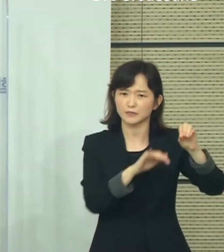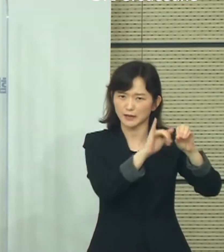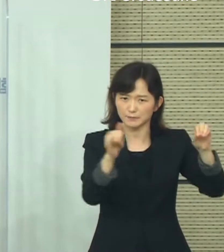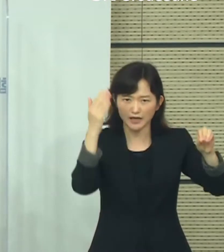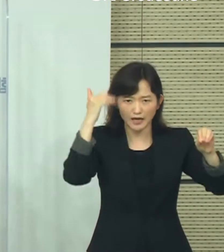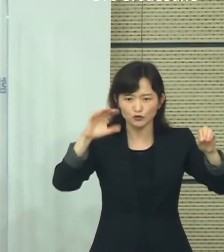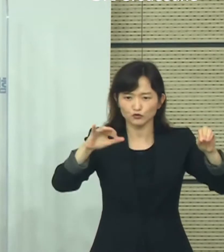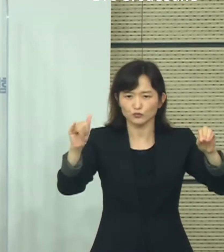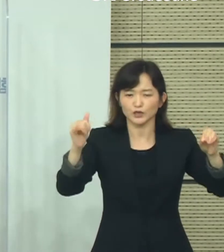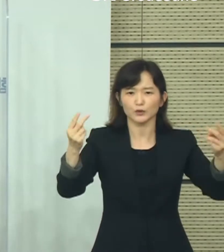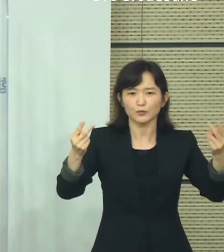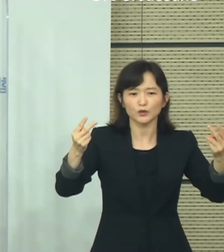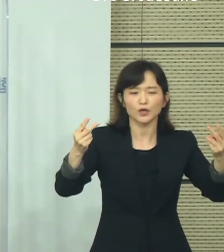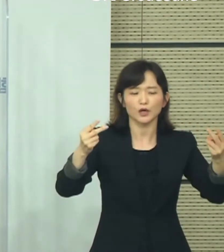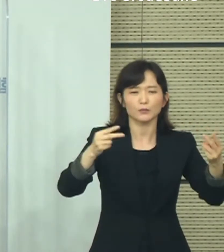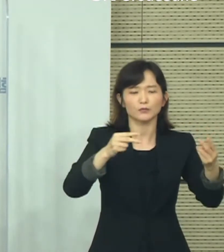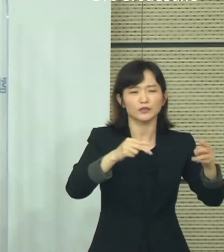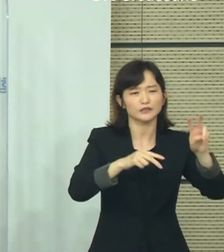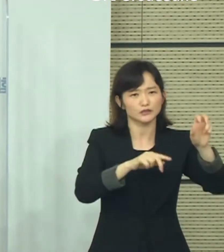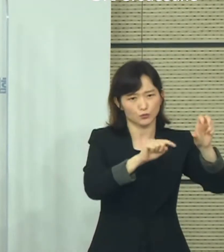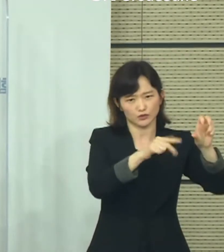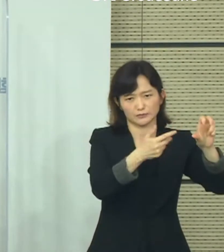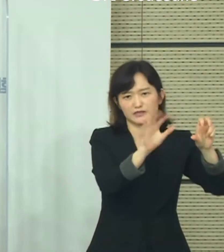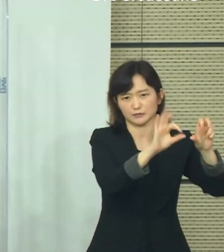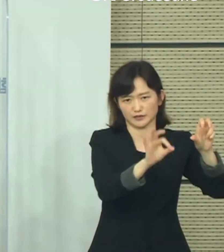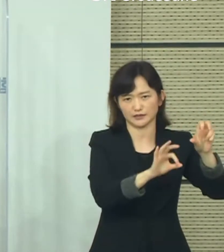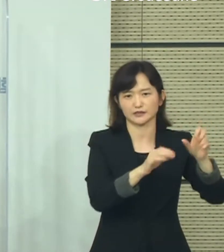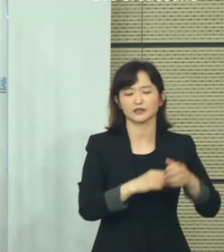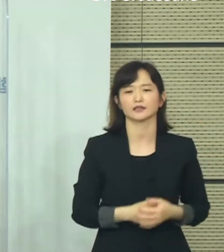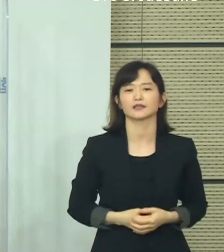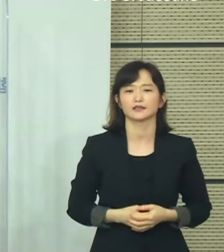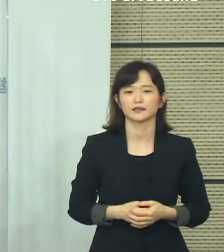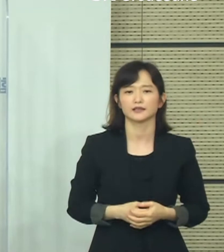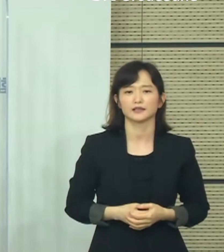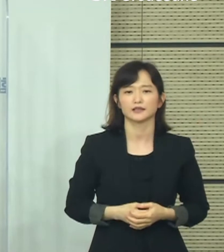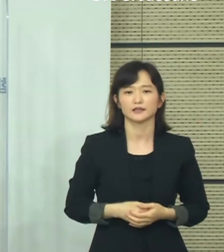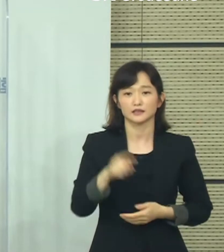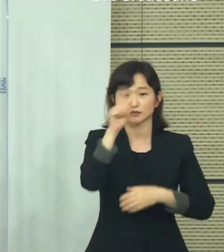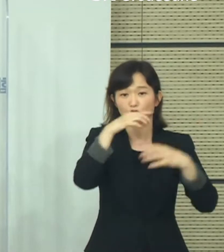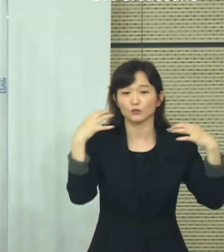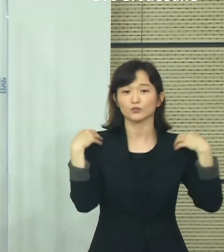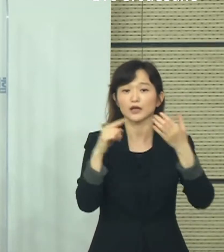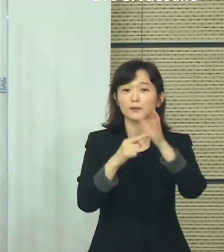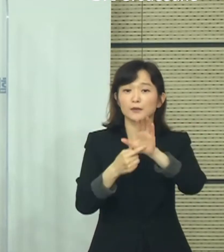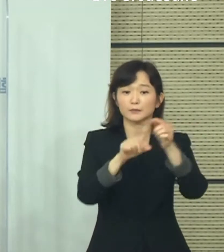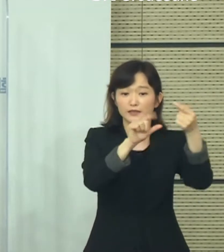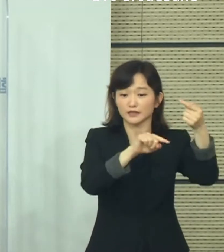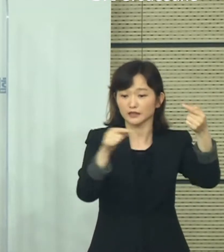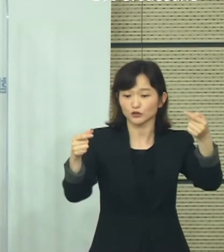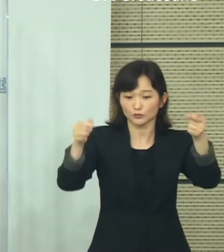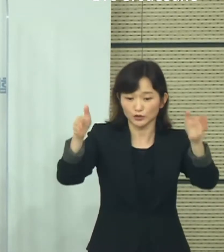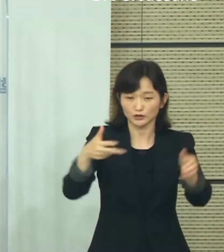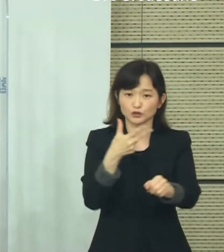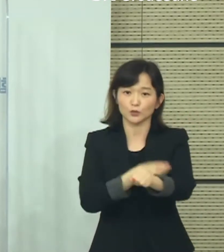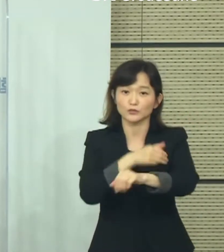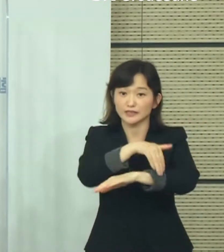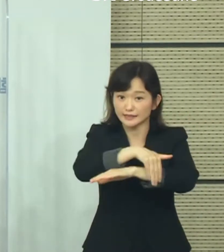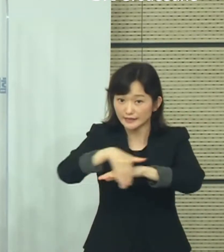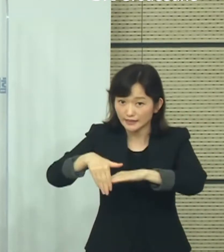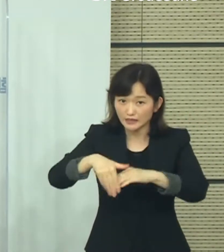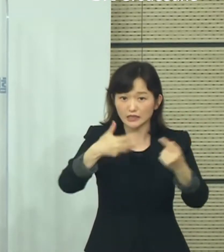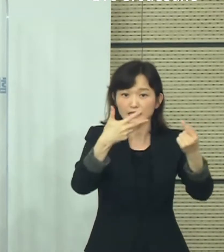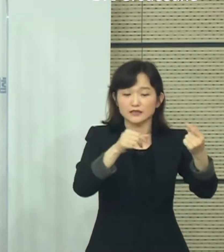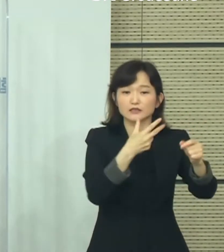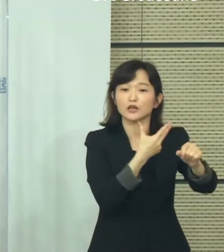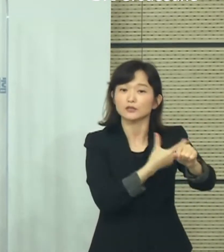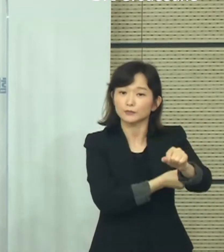국민의 25.7%에 달합니다. 또한 정부가 발표한 상반기 접종 계획의 목표인 1차